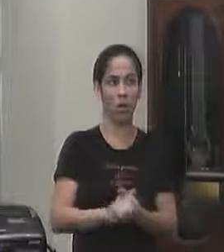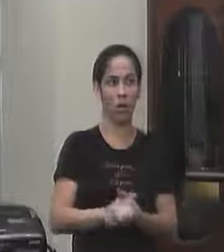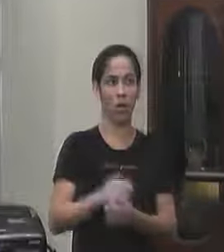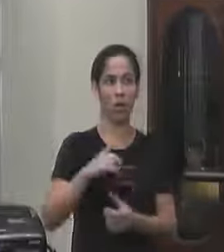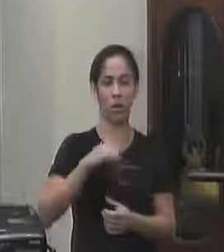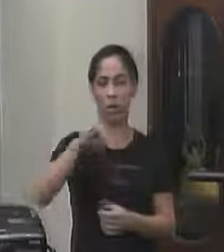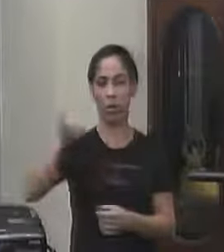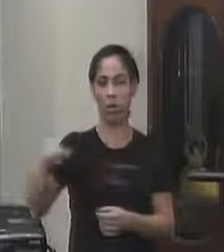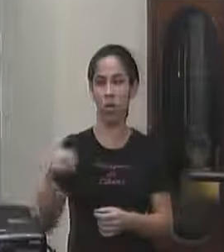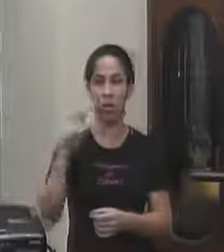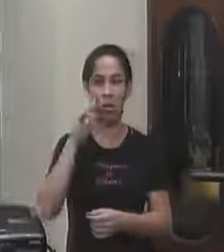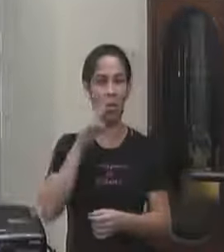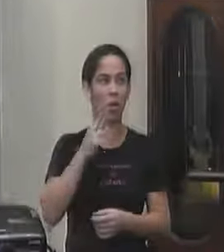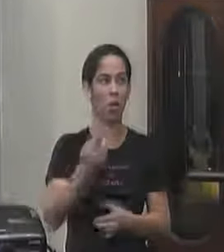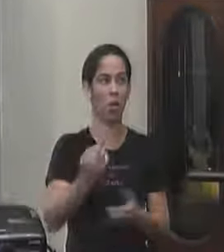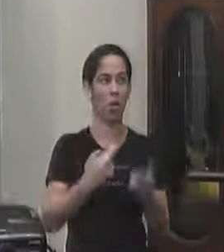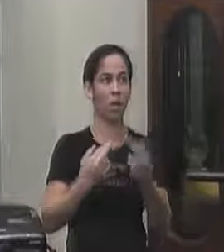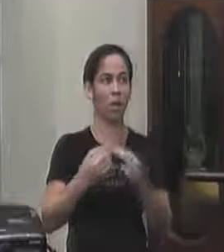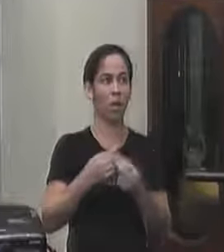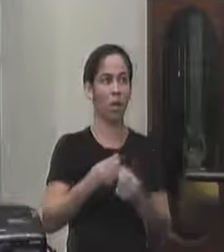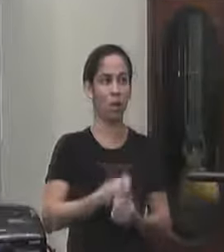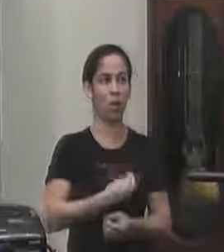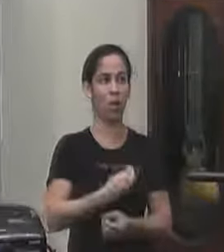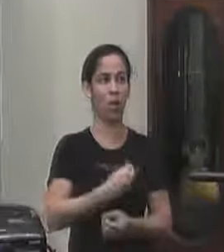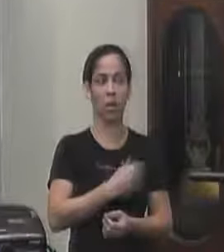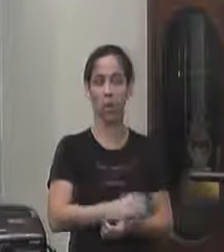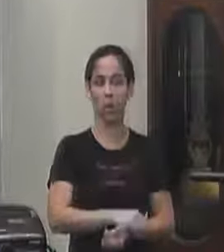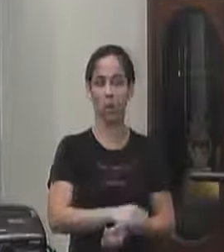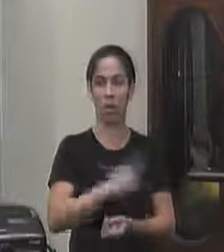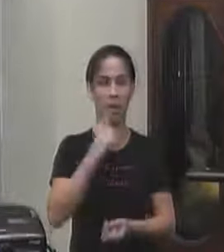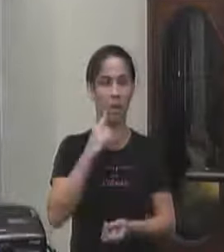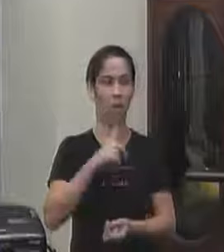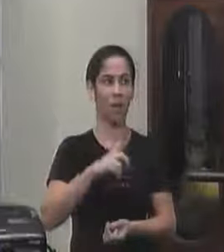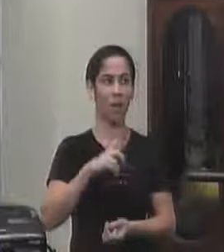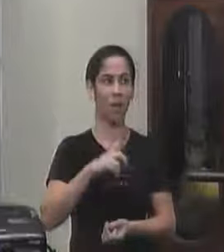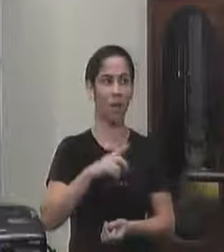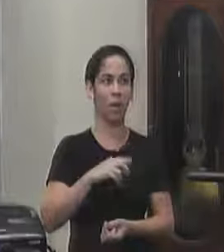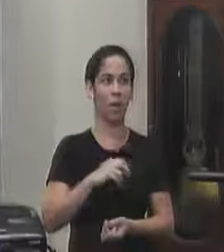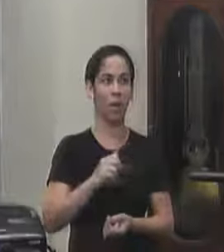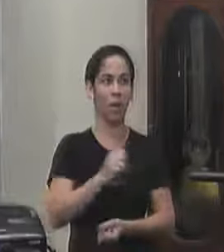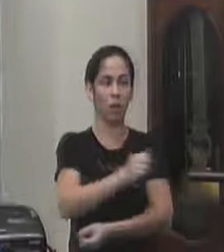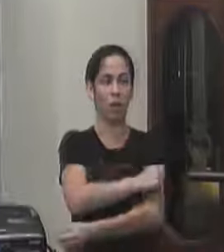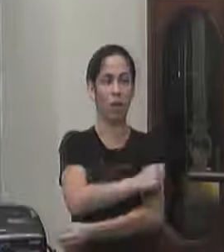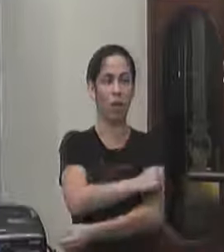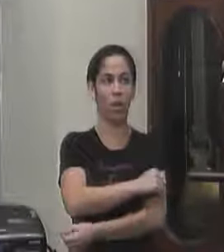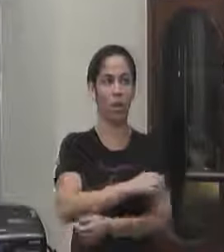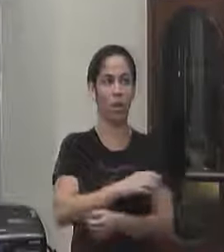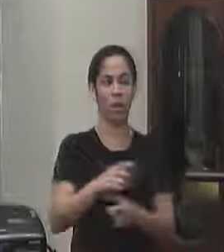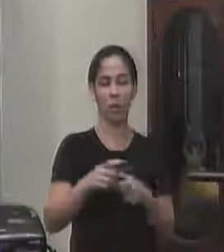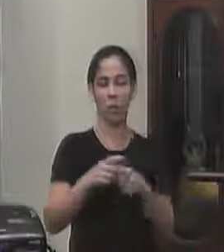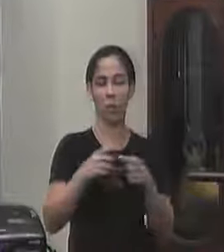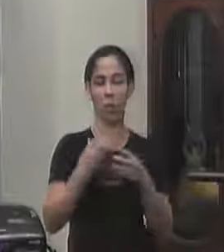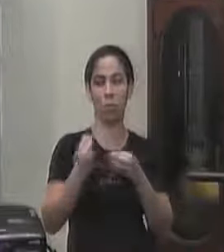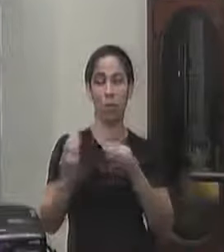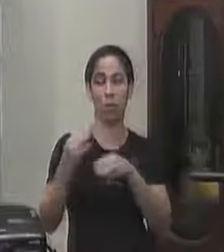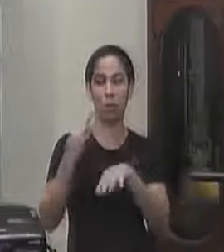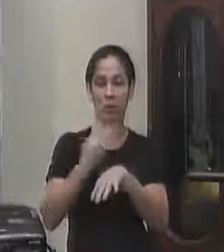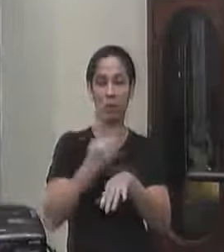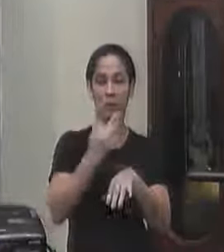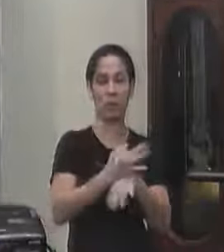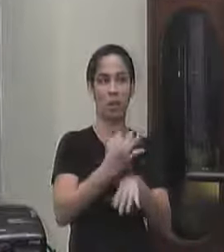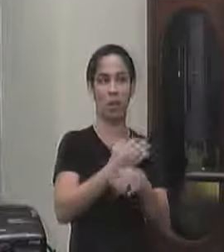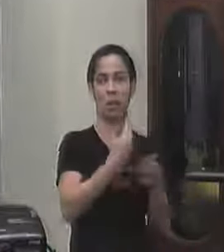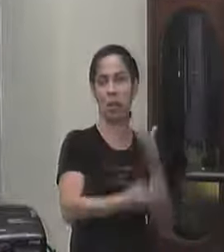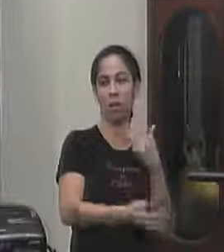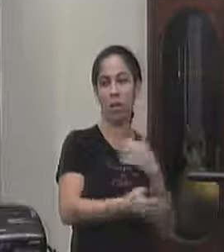oportunidade de ver na minha resposta a frequência dos alunos tem alunos ali num total grande que já deveriam ter